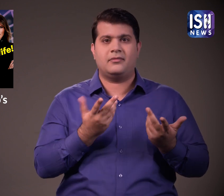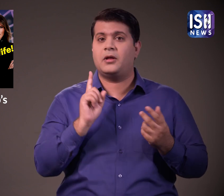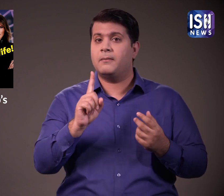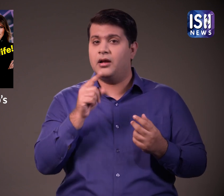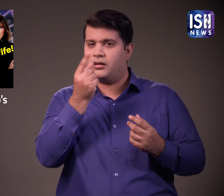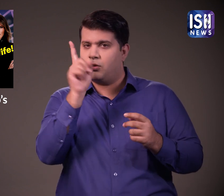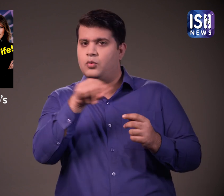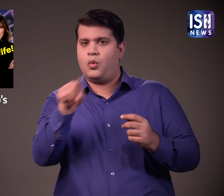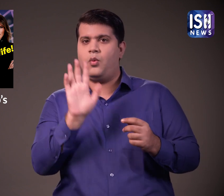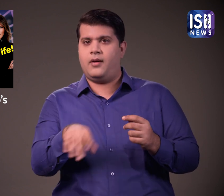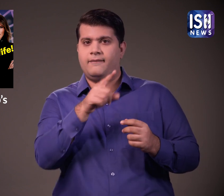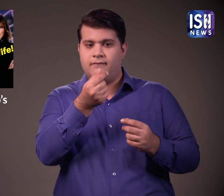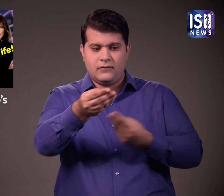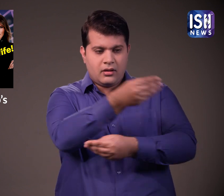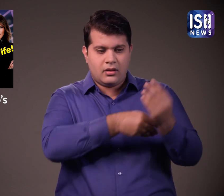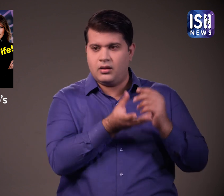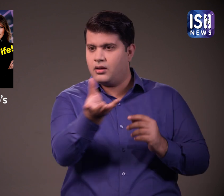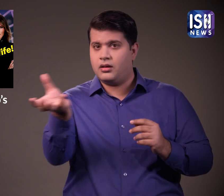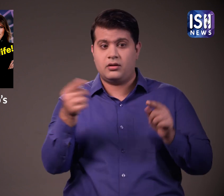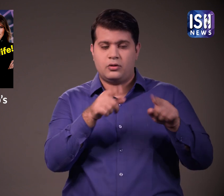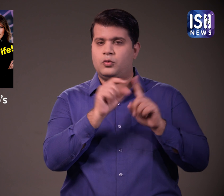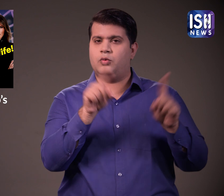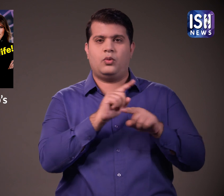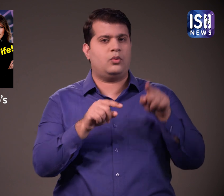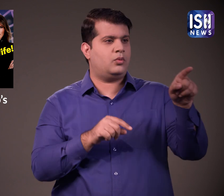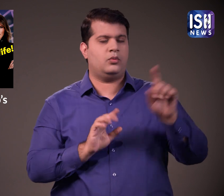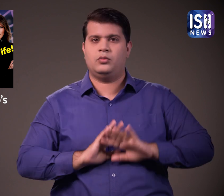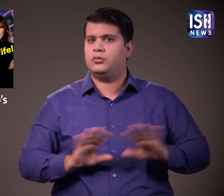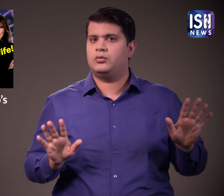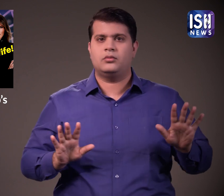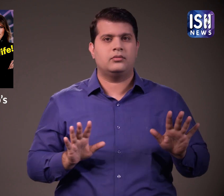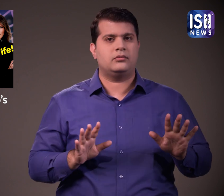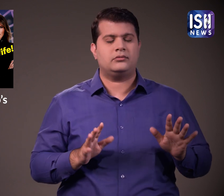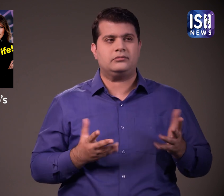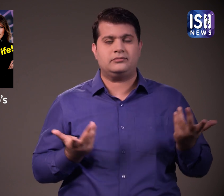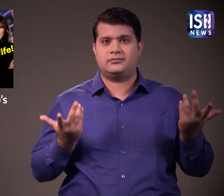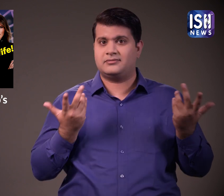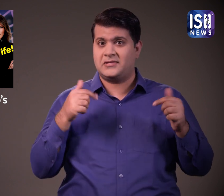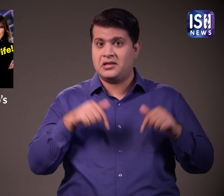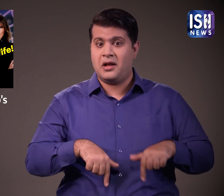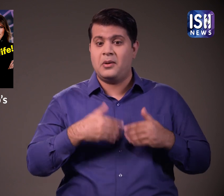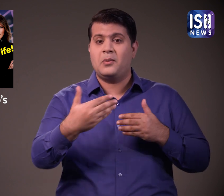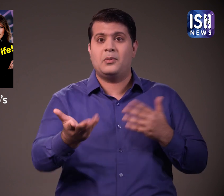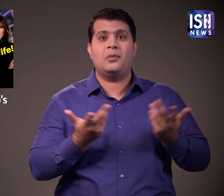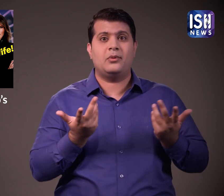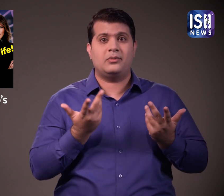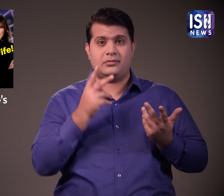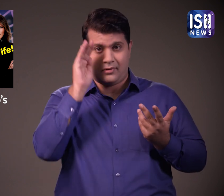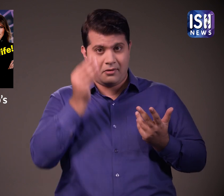हाला कि ट्रम्प ने चुप रहने के लिए पैसे दिये है और ये गलत है आगे क्या होगा क्या